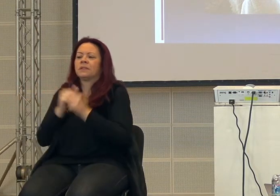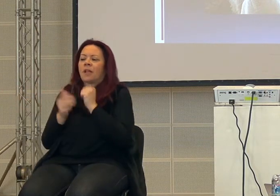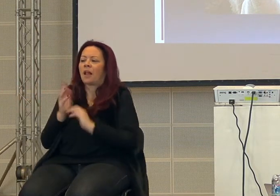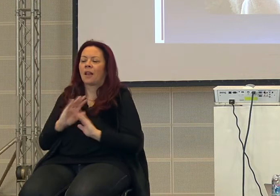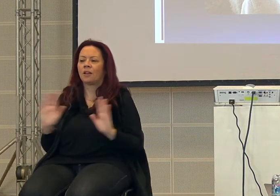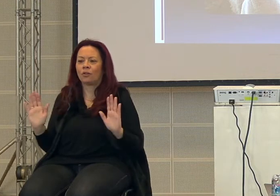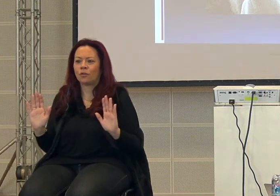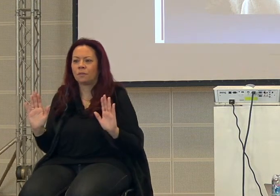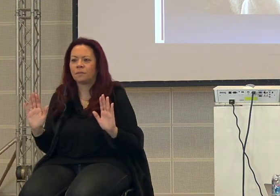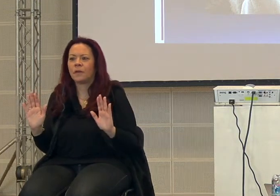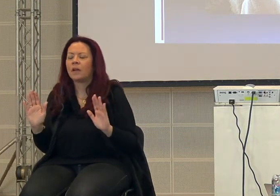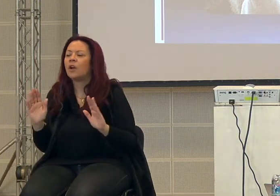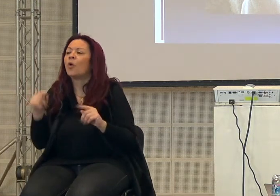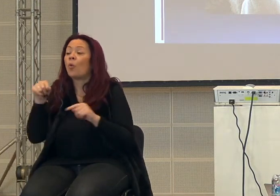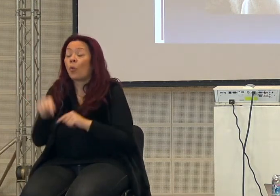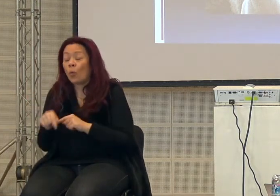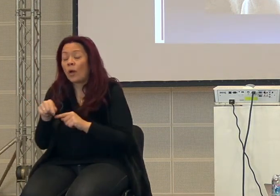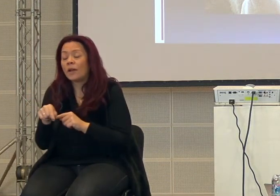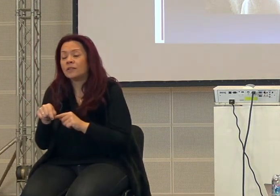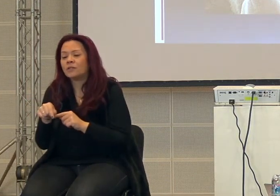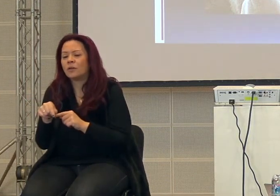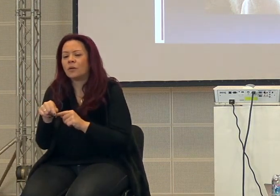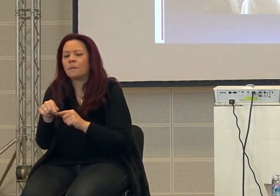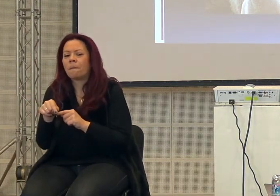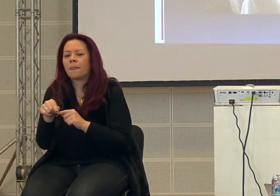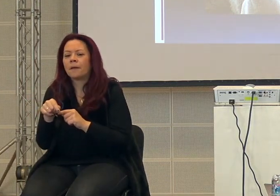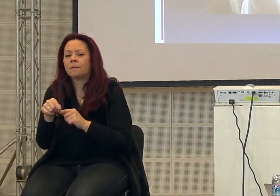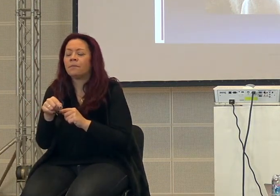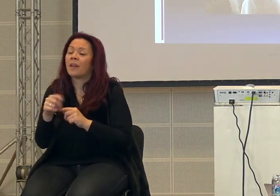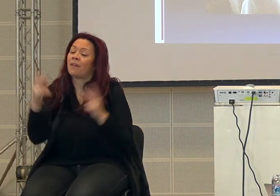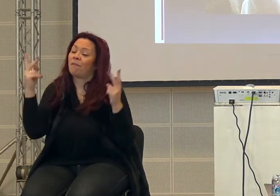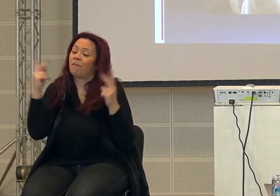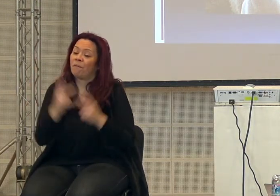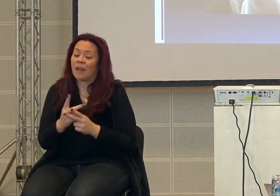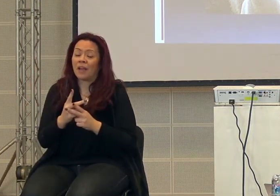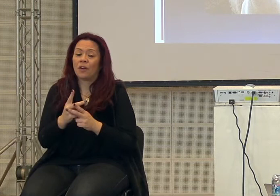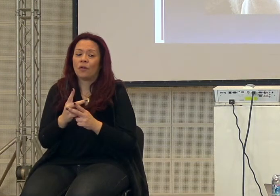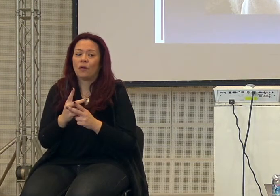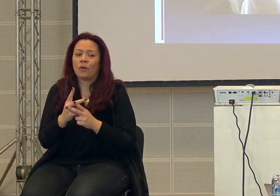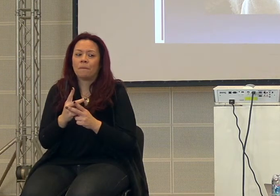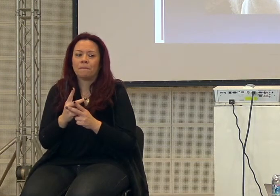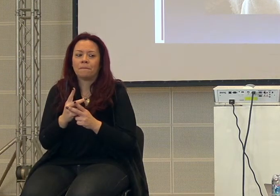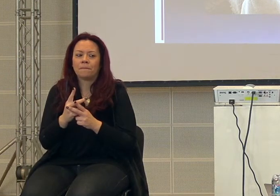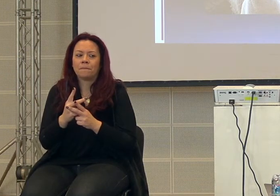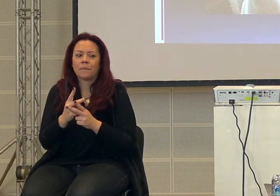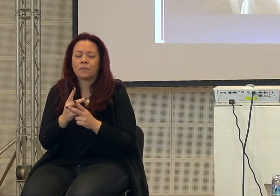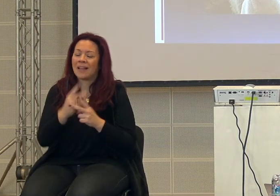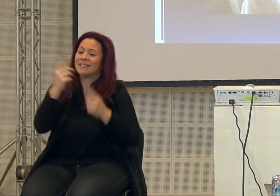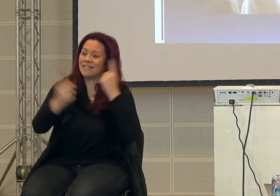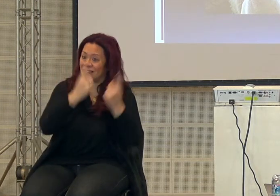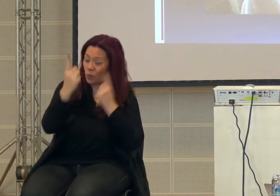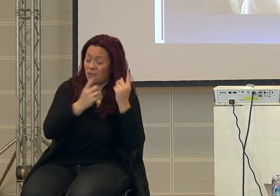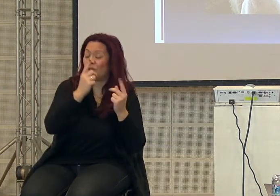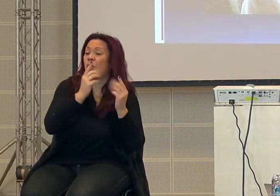Naturalmente tutte queste cose, se da un lato la situazione